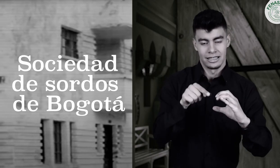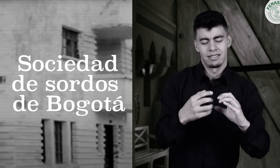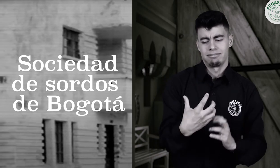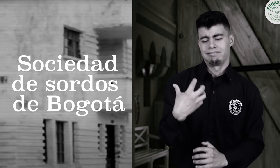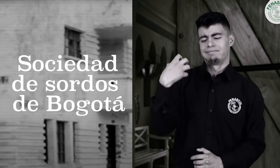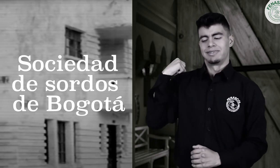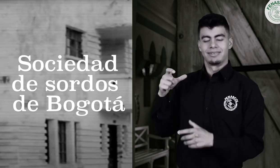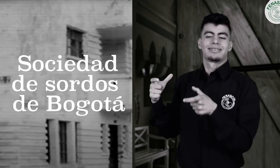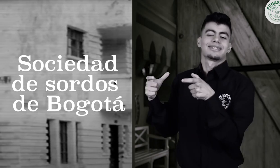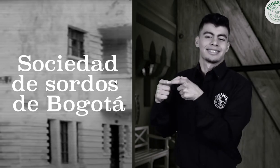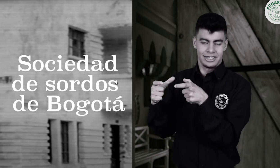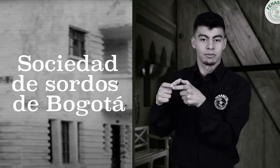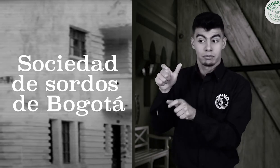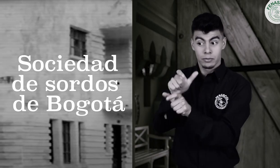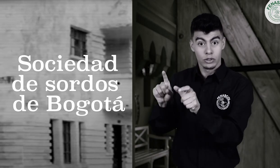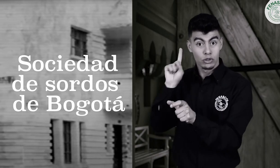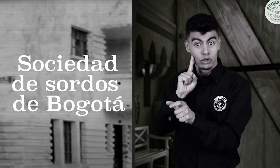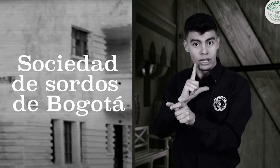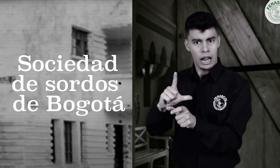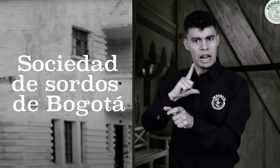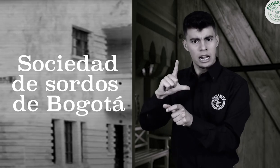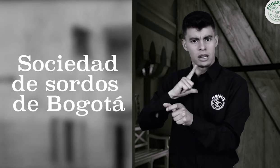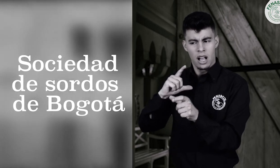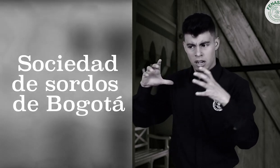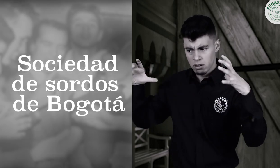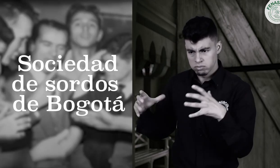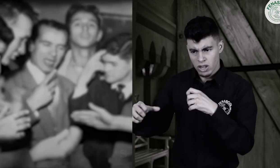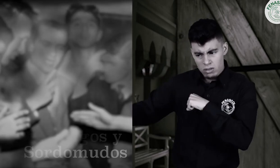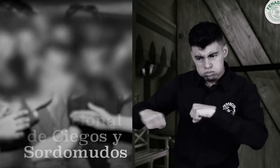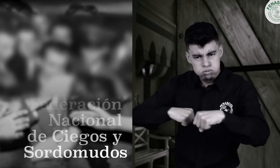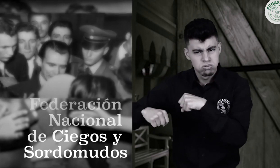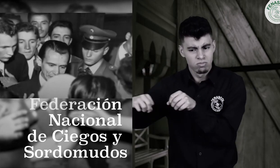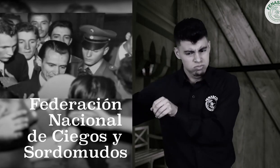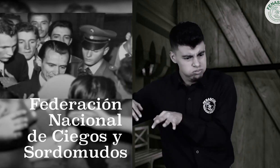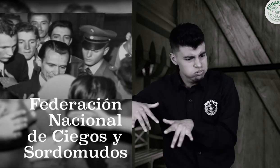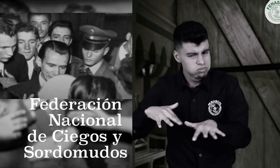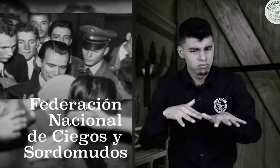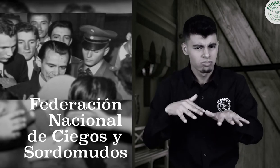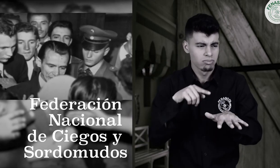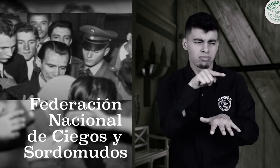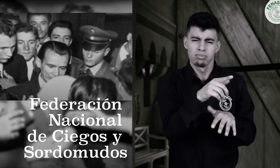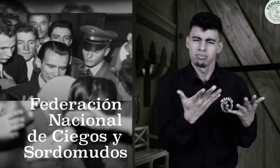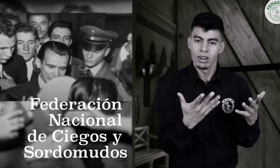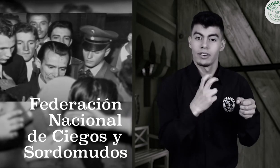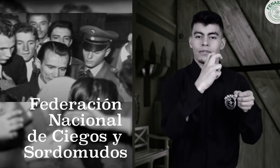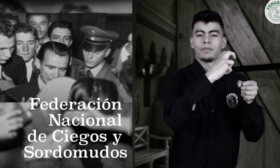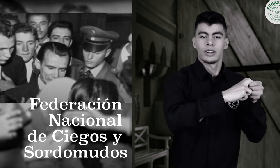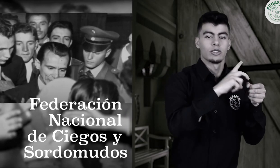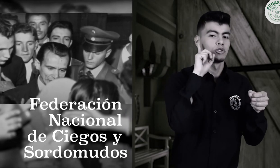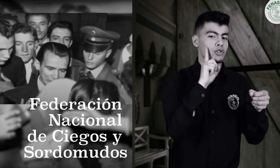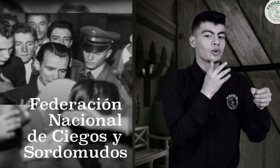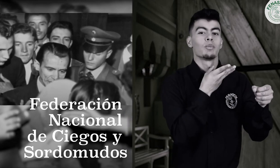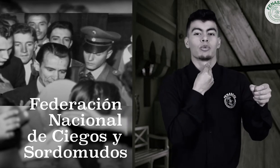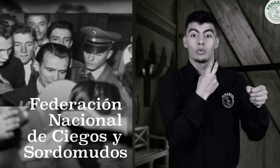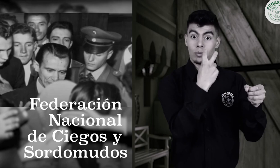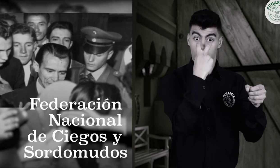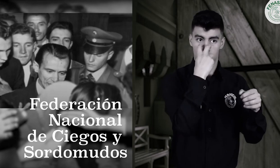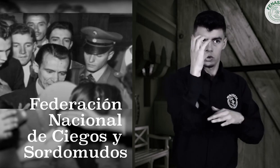la Sociedad de Sordos de Bogotá, Sordewoc. Este colectivo, conformado por líderes sordos, se movilizaron y protestaron ante la Federación Nacional de